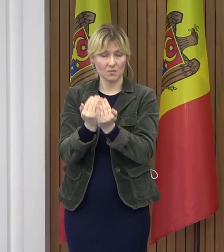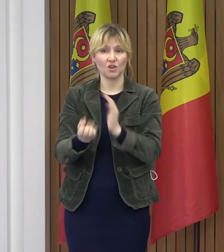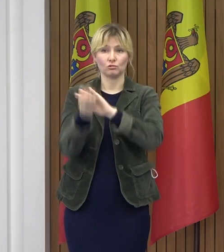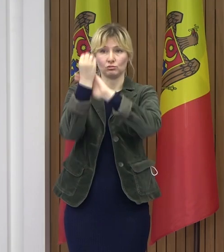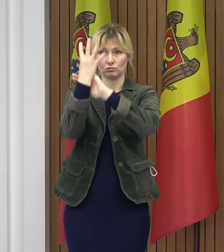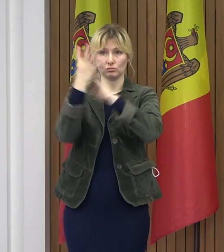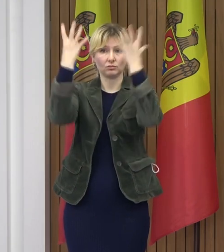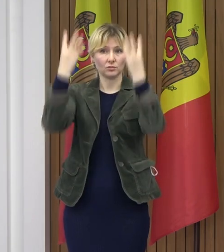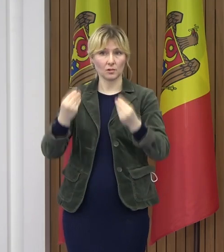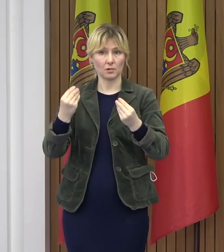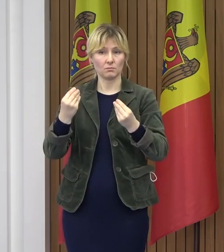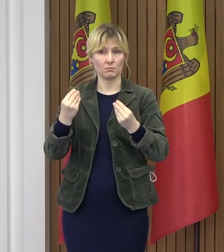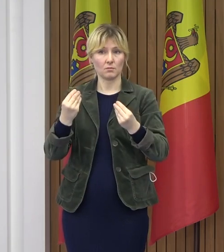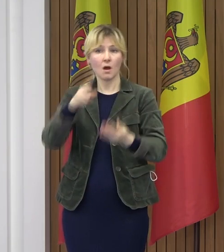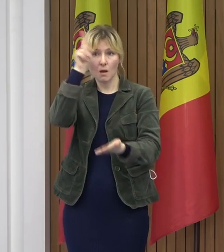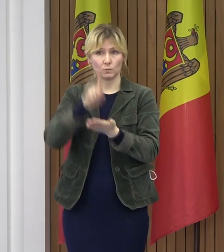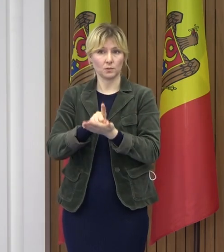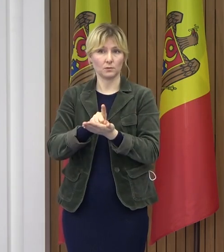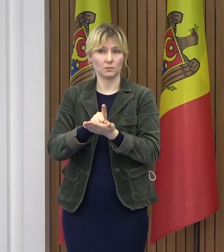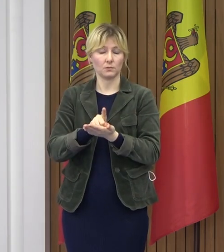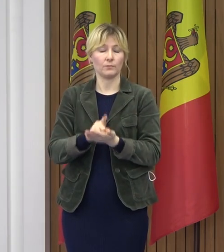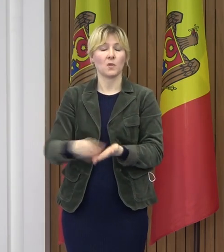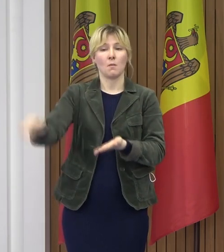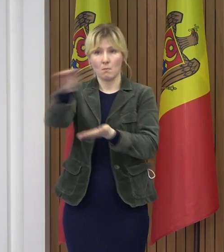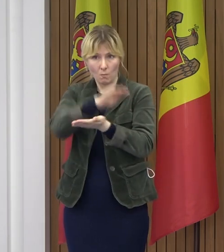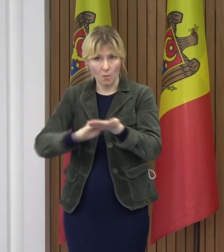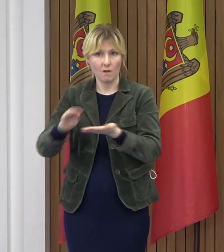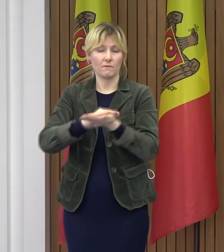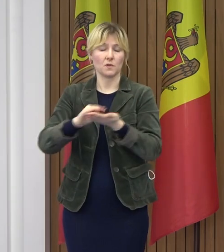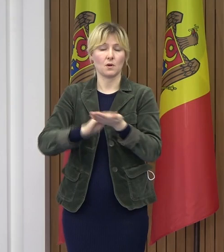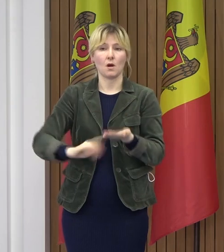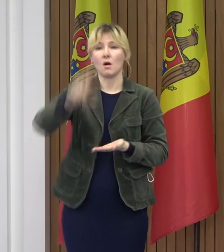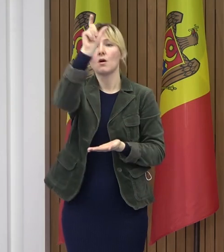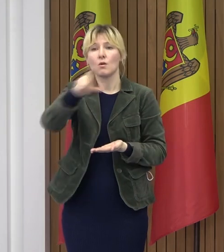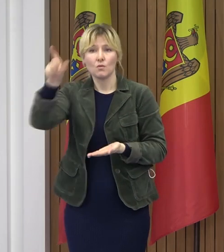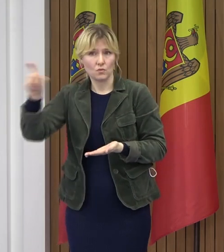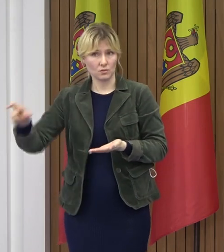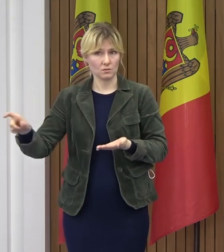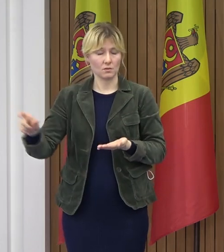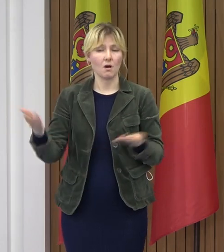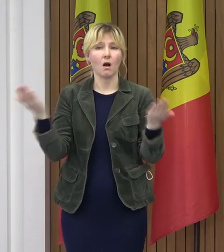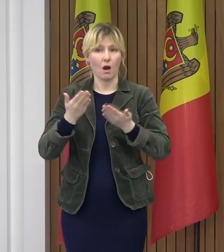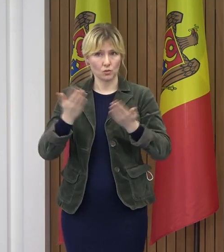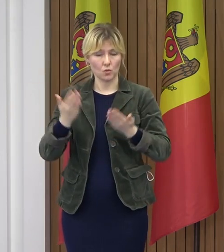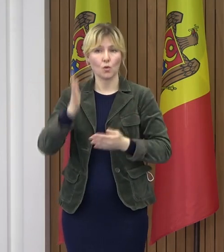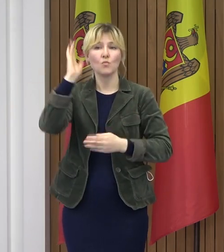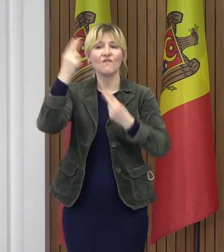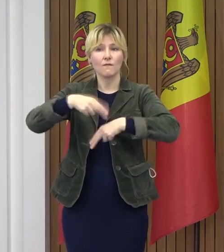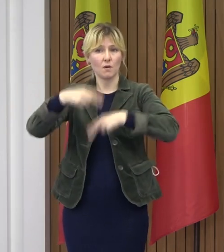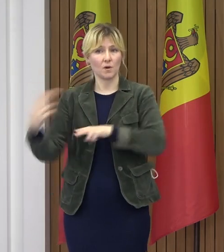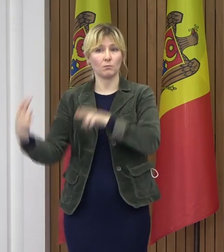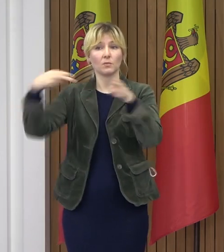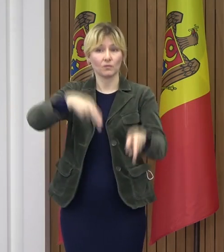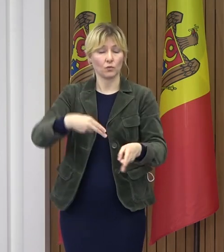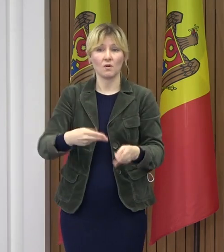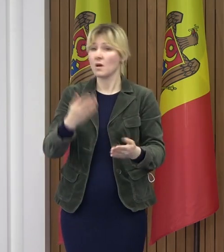14 zile calendaristice. Repet, cetățenii care la intrare în țară